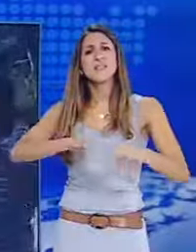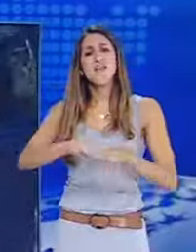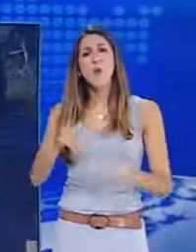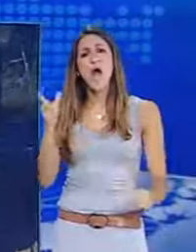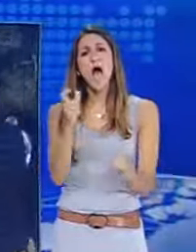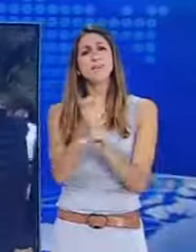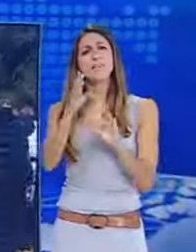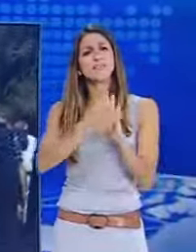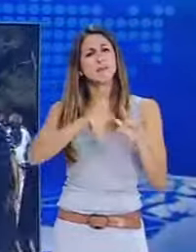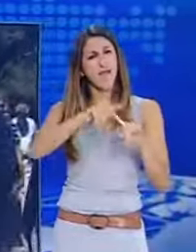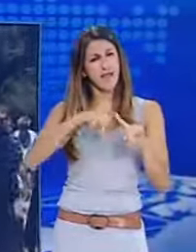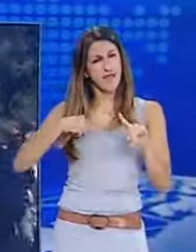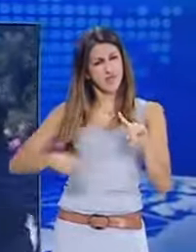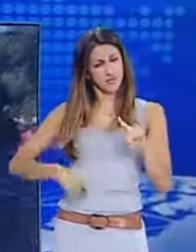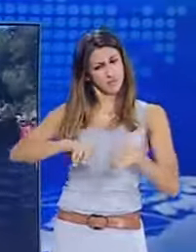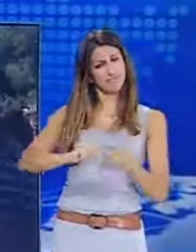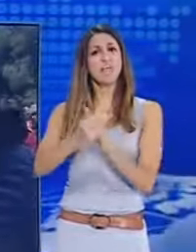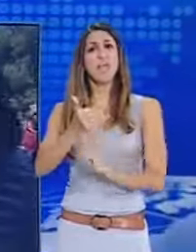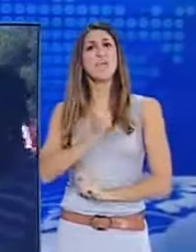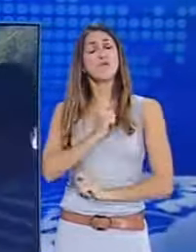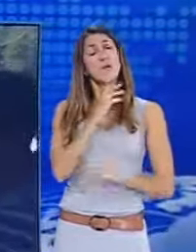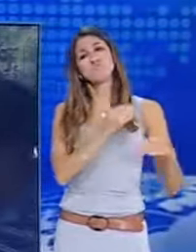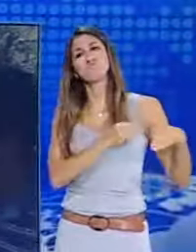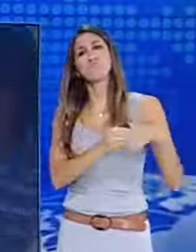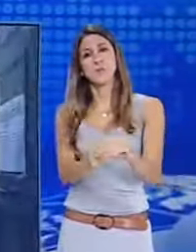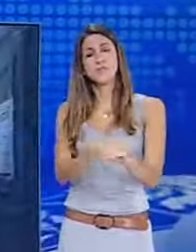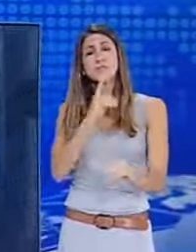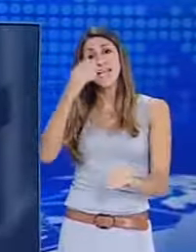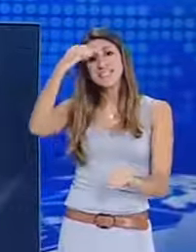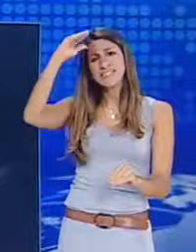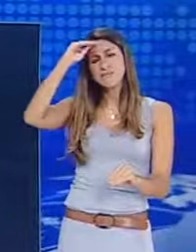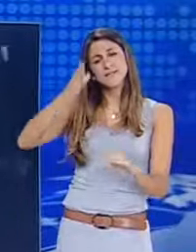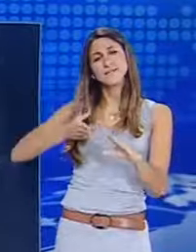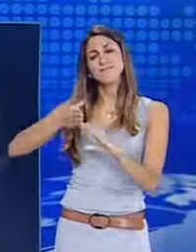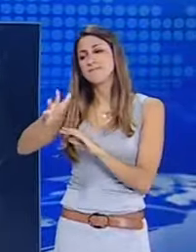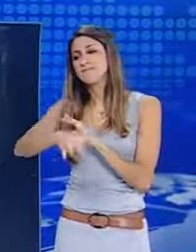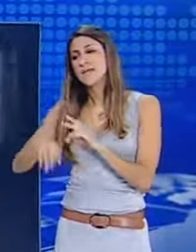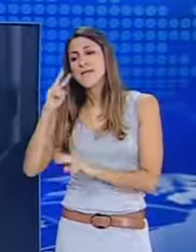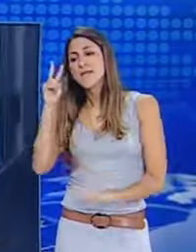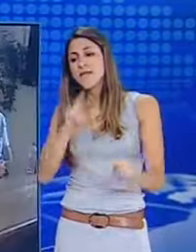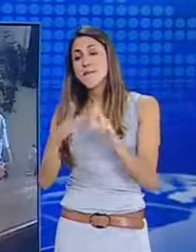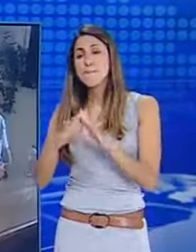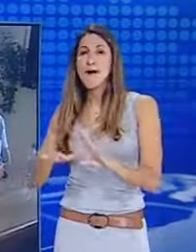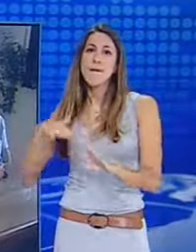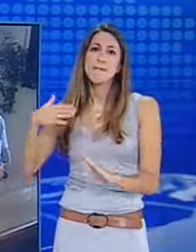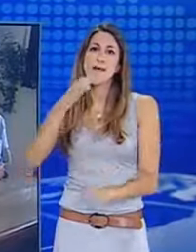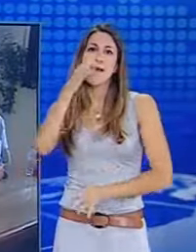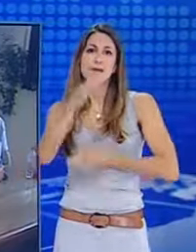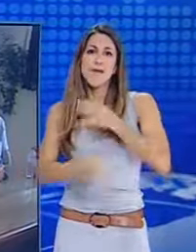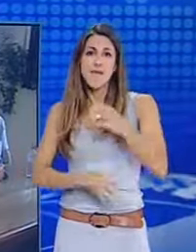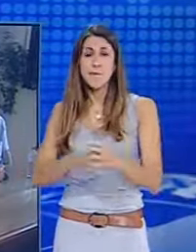για αναδιάρθρωση στα ελληνικά αμυντικά συστήματα, επισκέφθηκε τις εγκαταστάσεις των νεάς και στις δηλώσεις του τόνισε ότι με την απόφαση αυτή